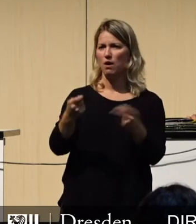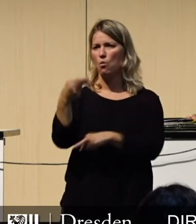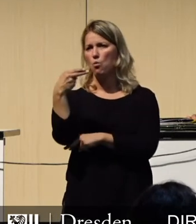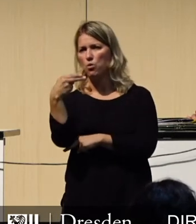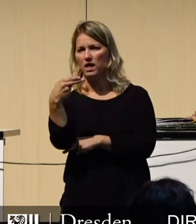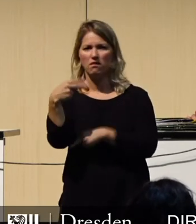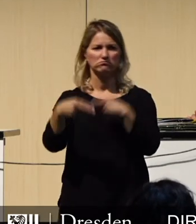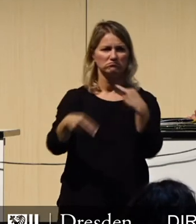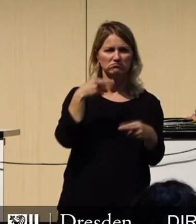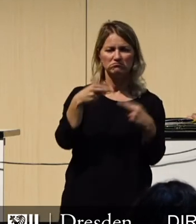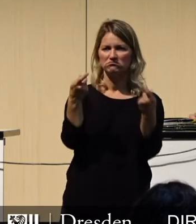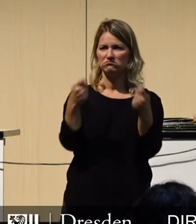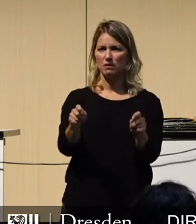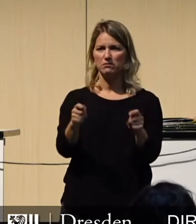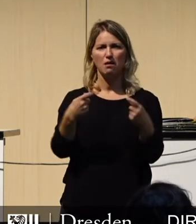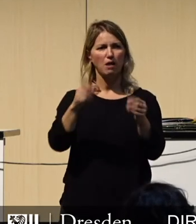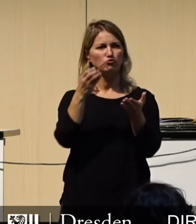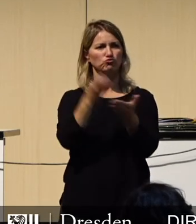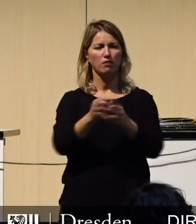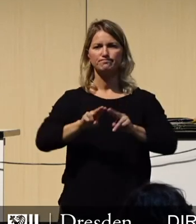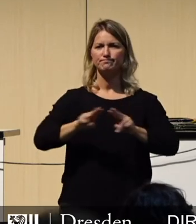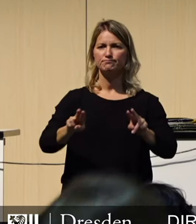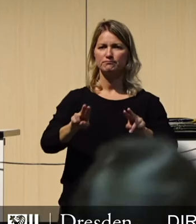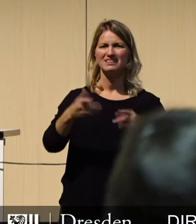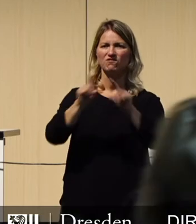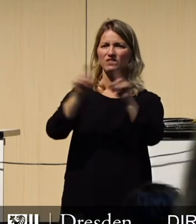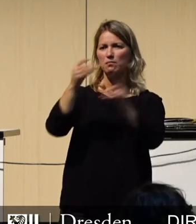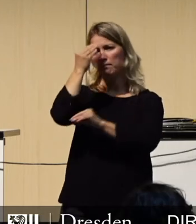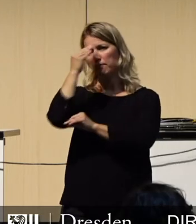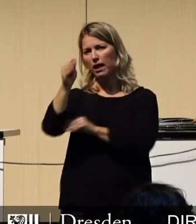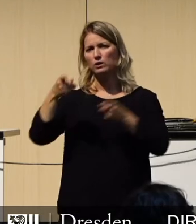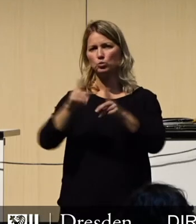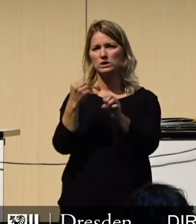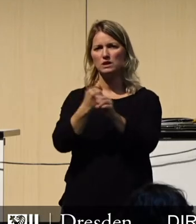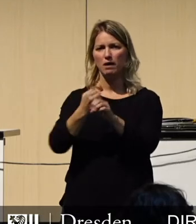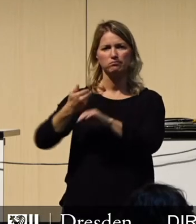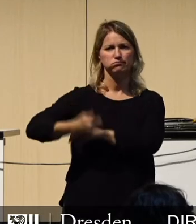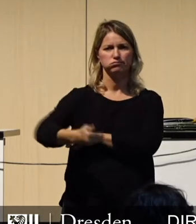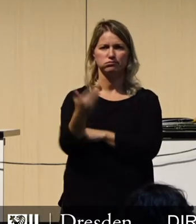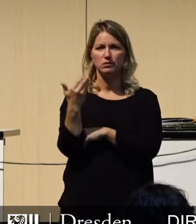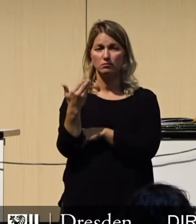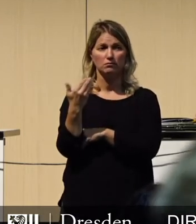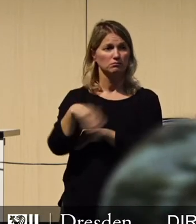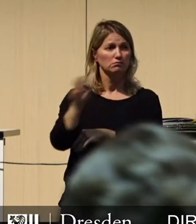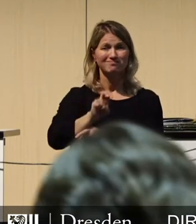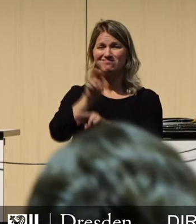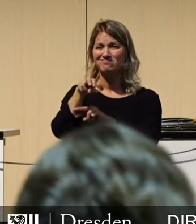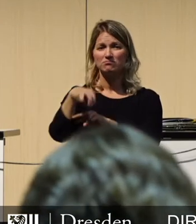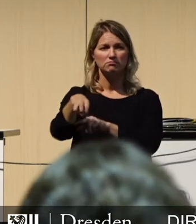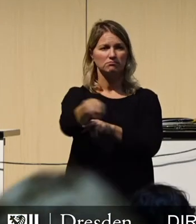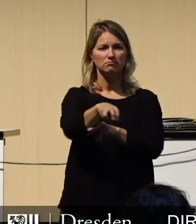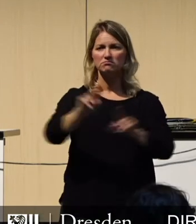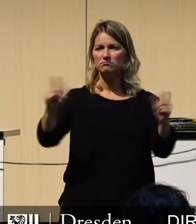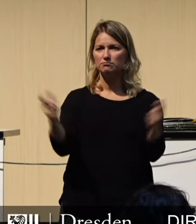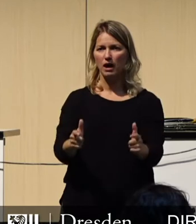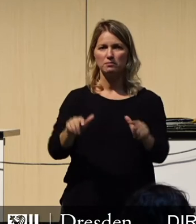Baustellen stillgelegt, Unternehmen mussten massenhaft Kurzarbeit anmelden. Eine weitreichende Ausgangsbeschränkung verhinderte de facto